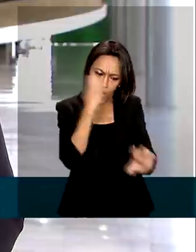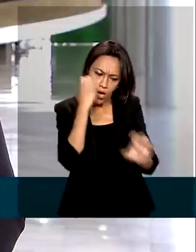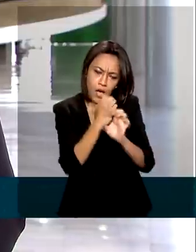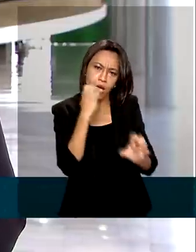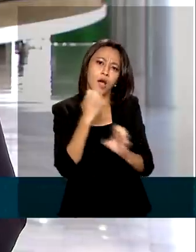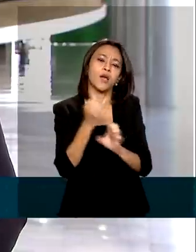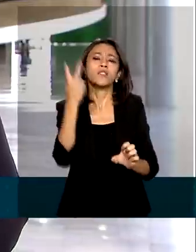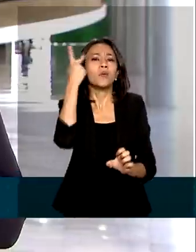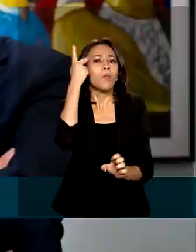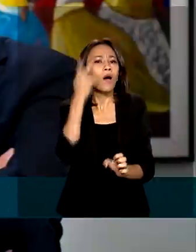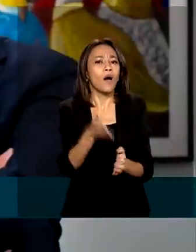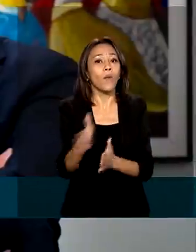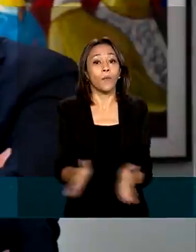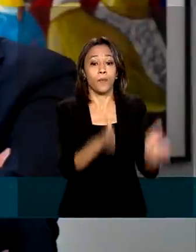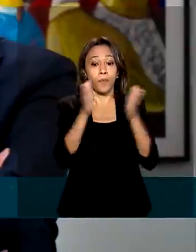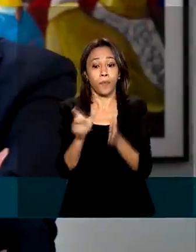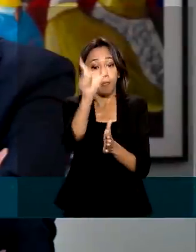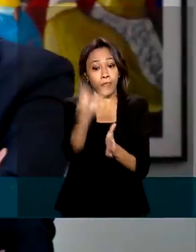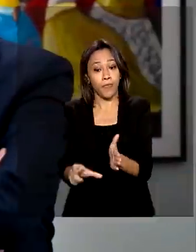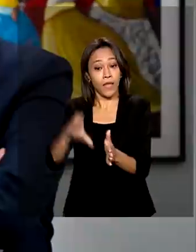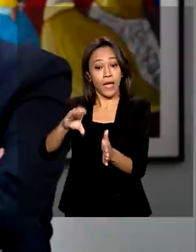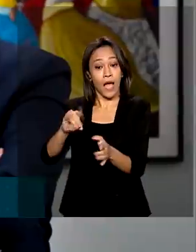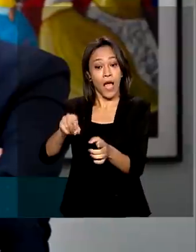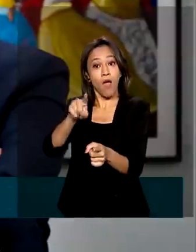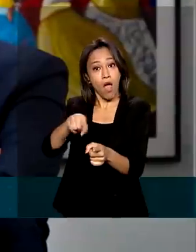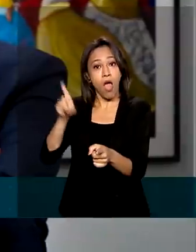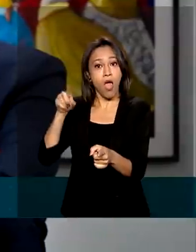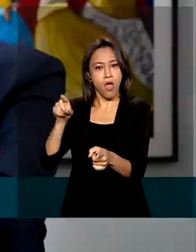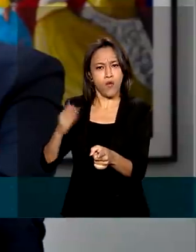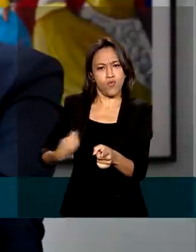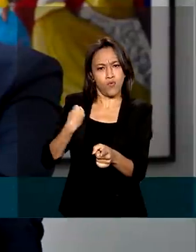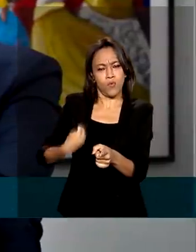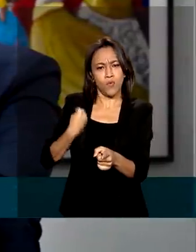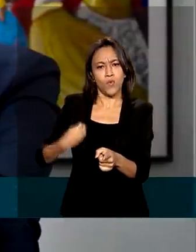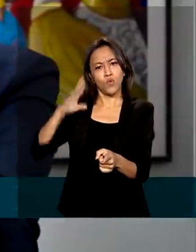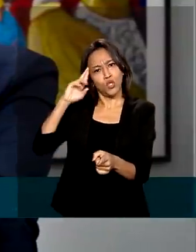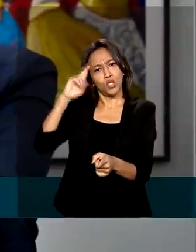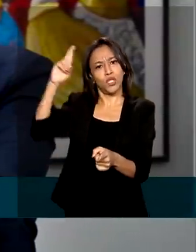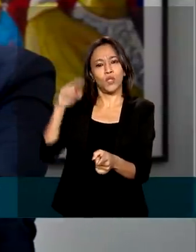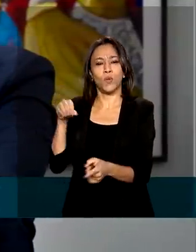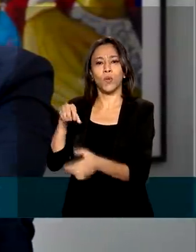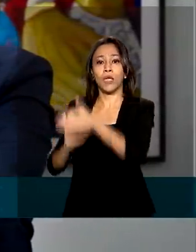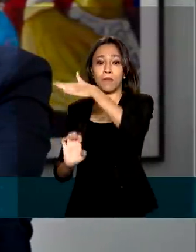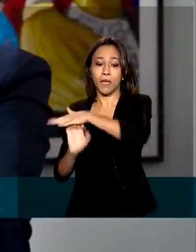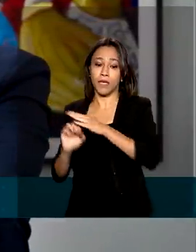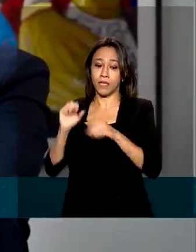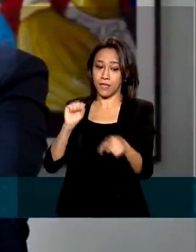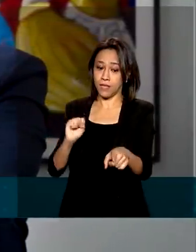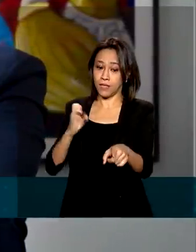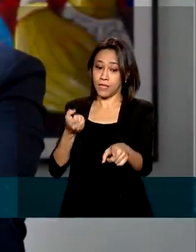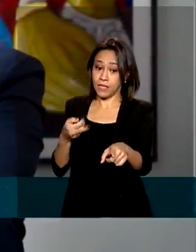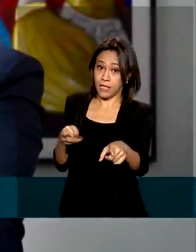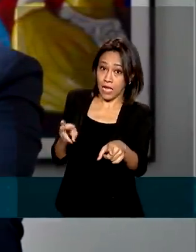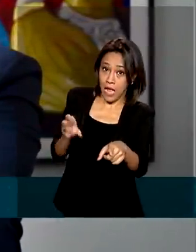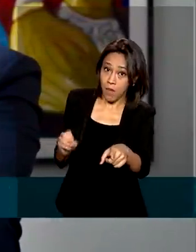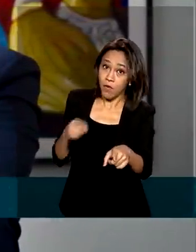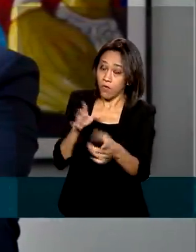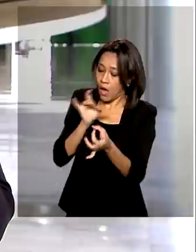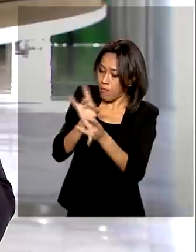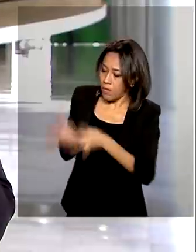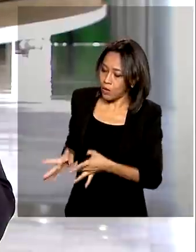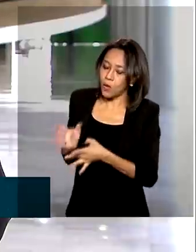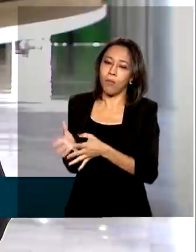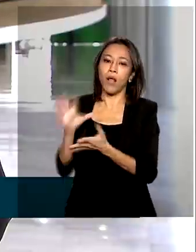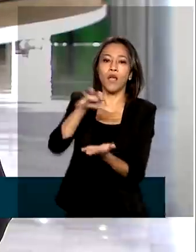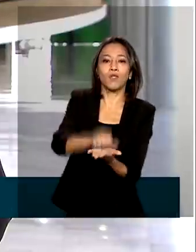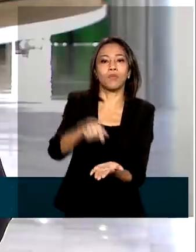Universidade de São Paulo. Já Caio Andrade é o atual diretor-presidente do SERPRO. Ele vai deixar o comando da empresa para assumir essa secretaria.